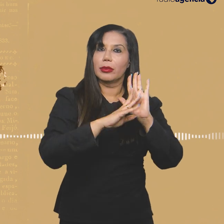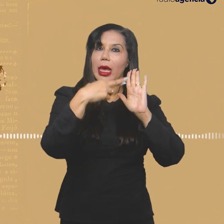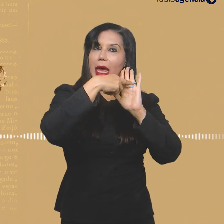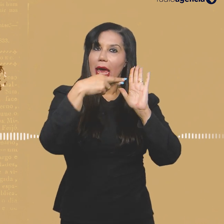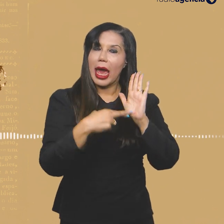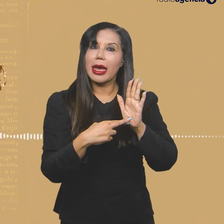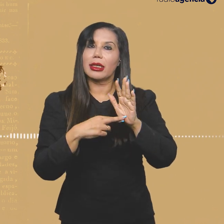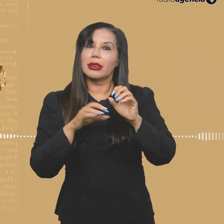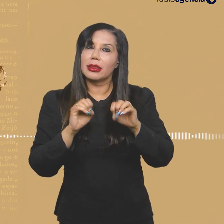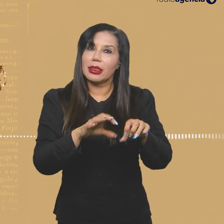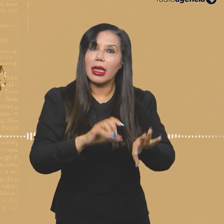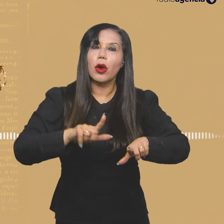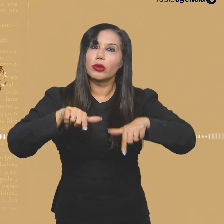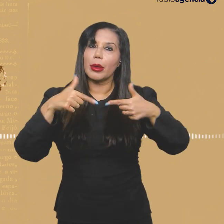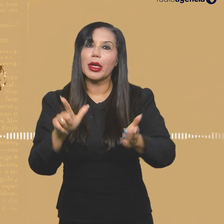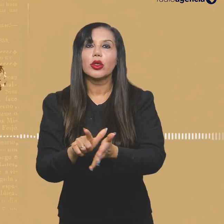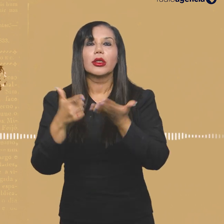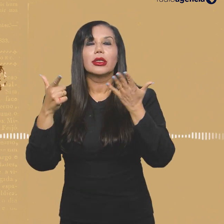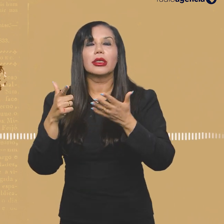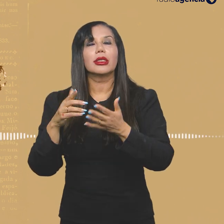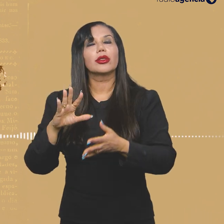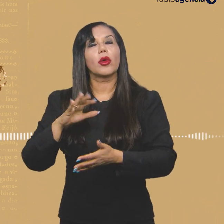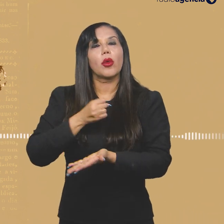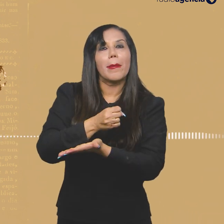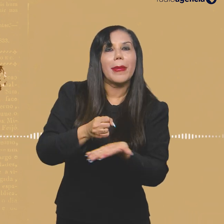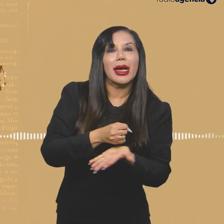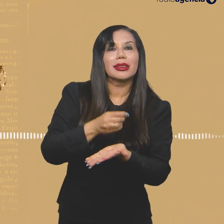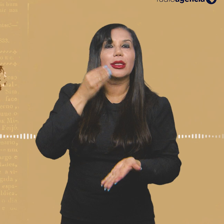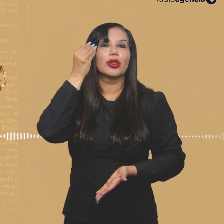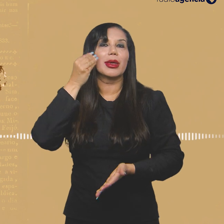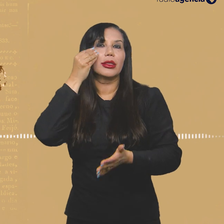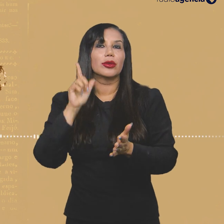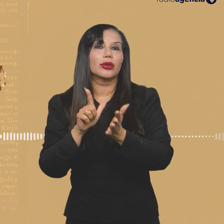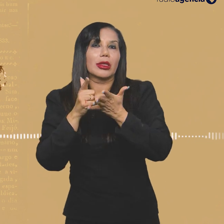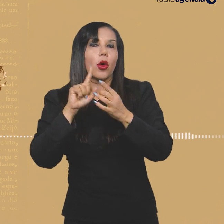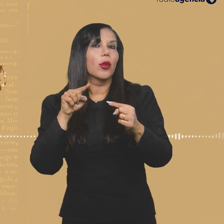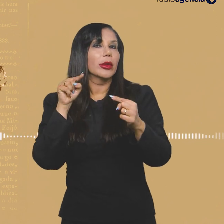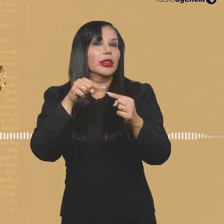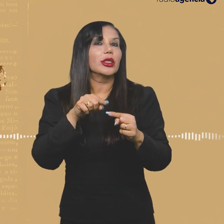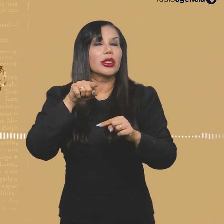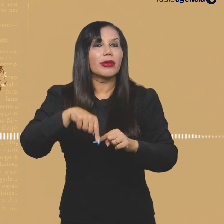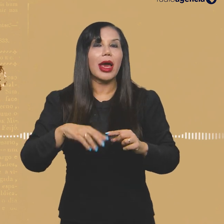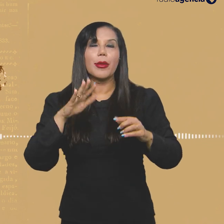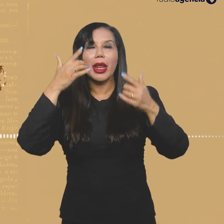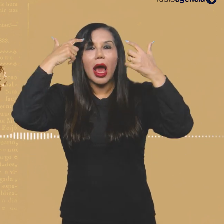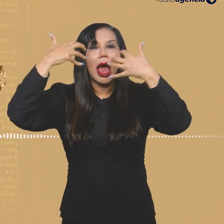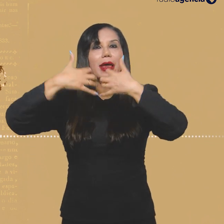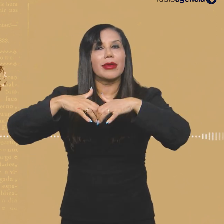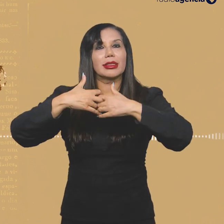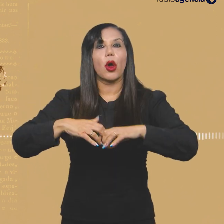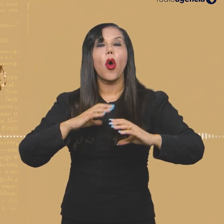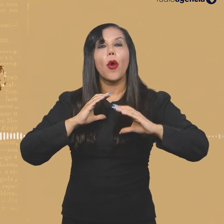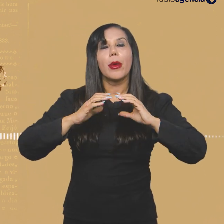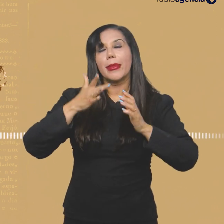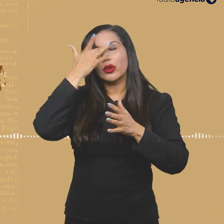que devem nortear o trabalho jornalístico a partir das experiências editoriais do portal. A ideia é que ele sirva de reflexão